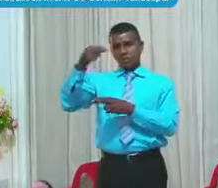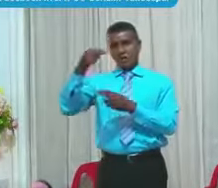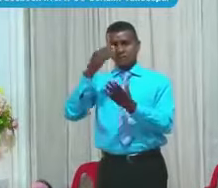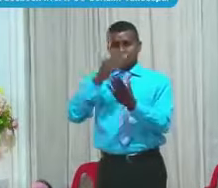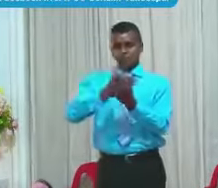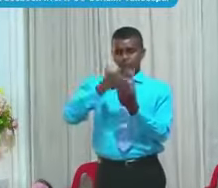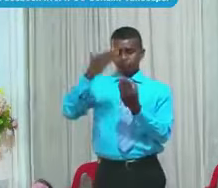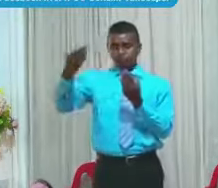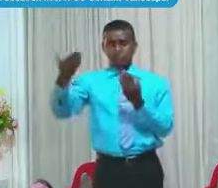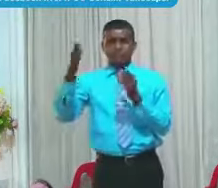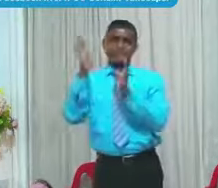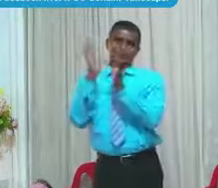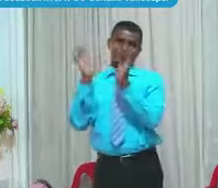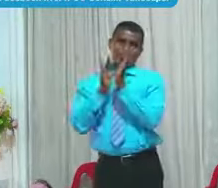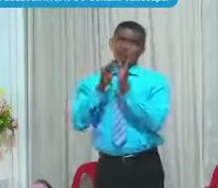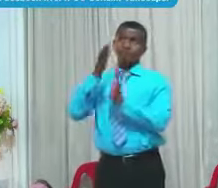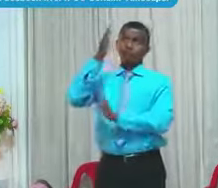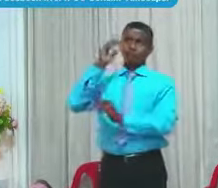Y entonces